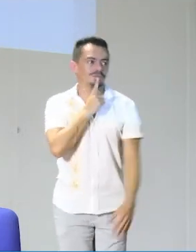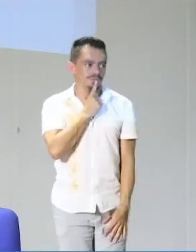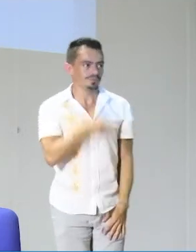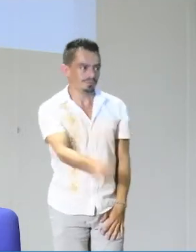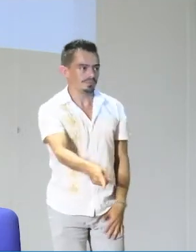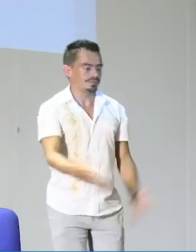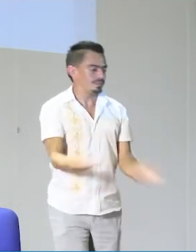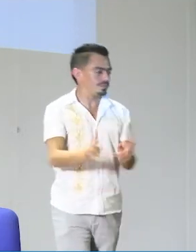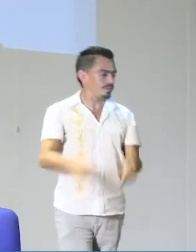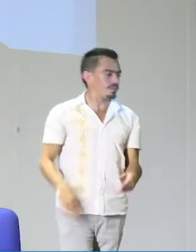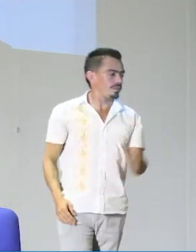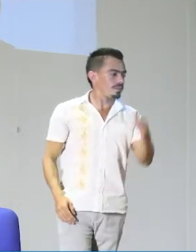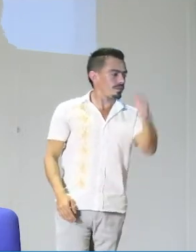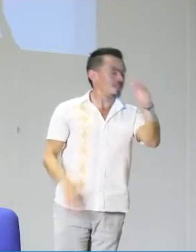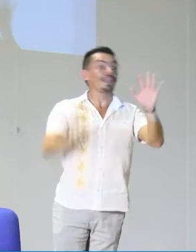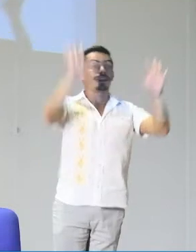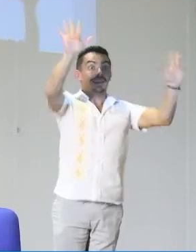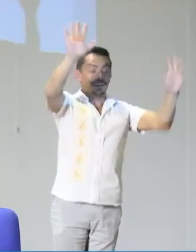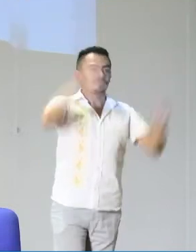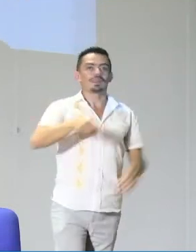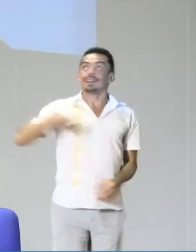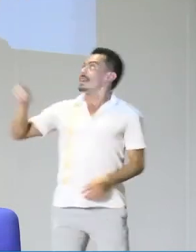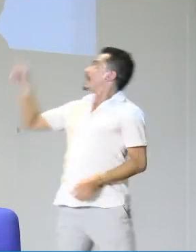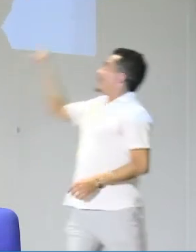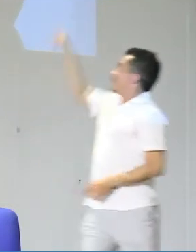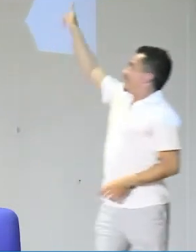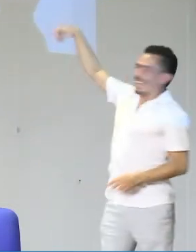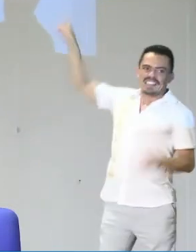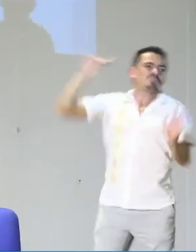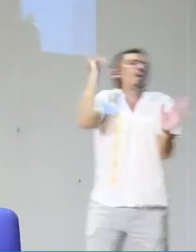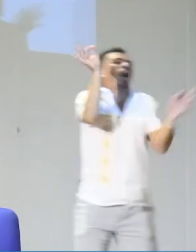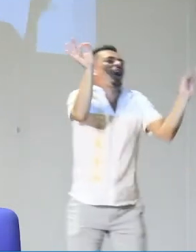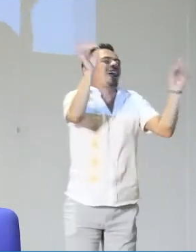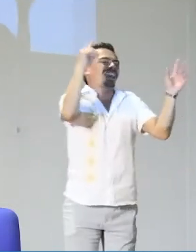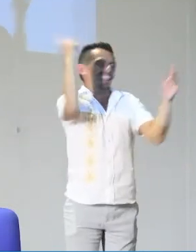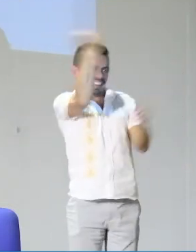el modelo lingüístico no lo conozca. Eso es lo que tenemos que procurar, ¿sí?